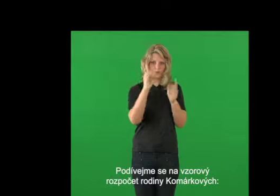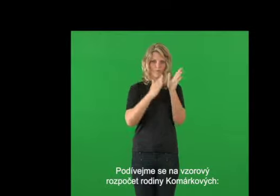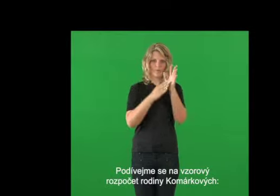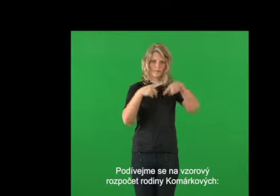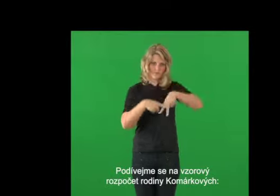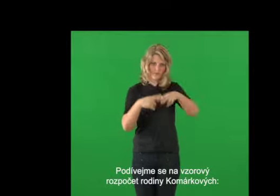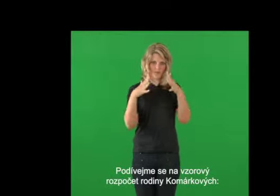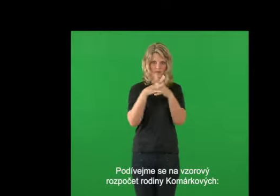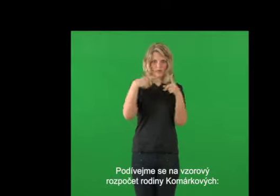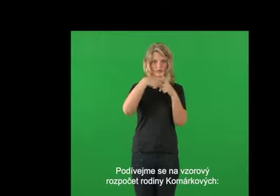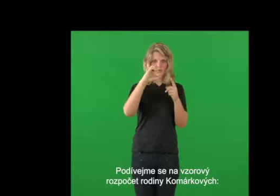rozpočet rodiny Komárkovi.